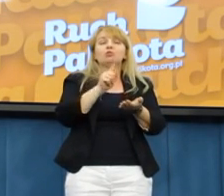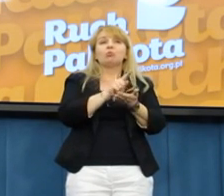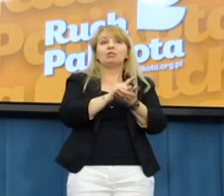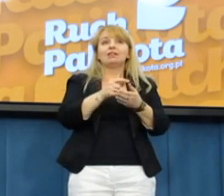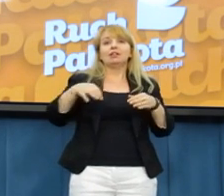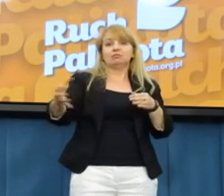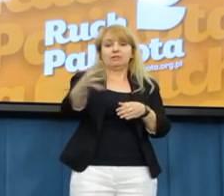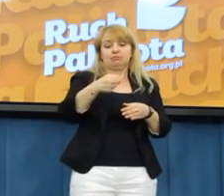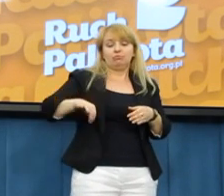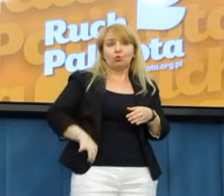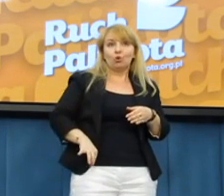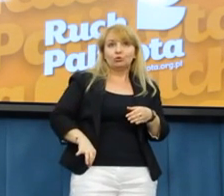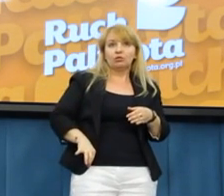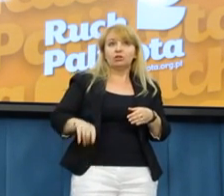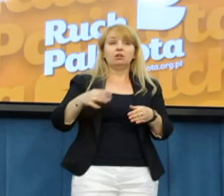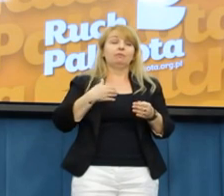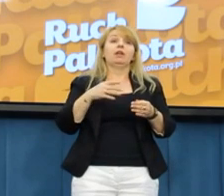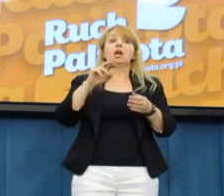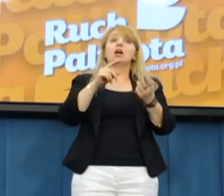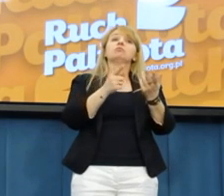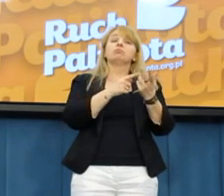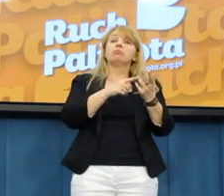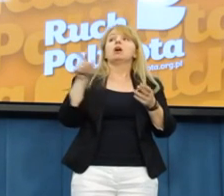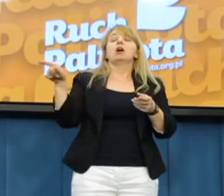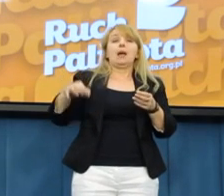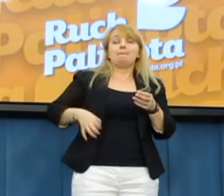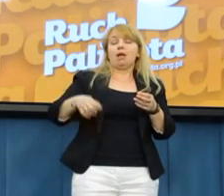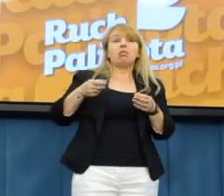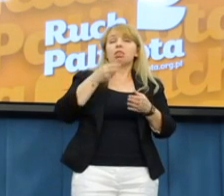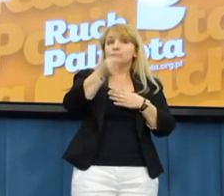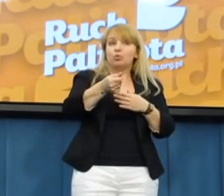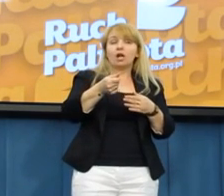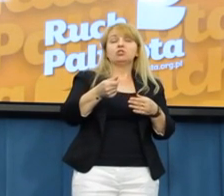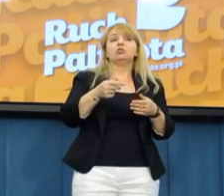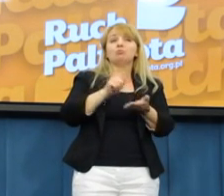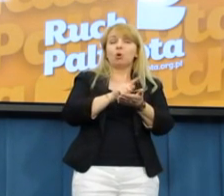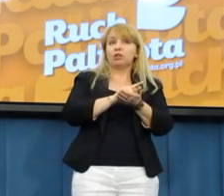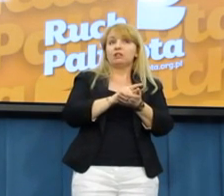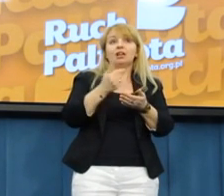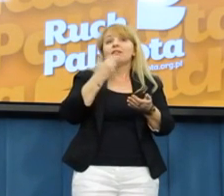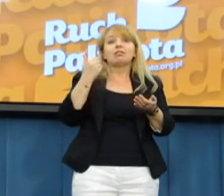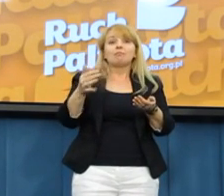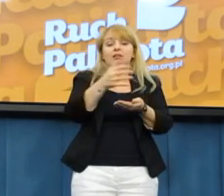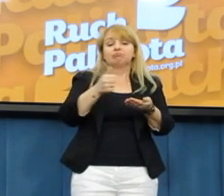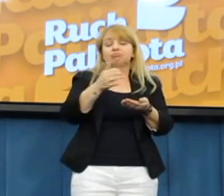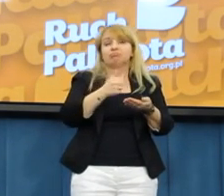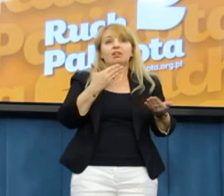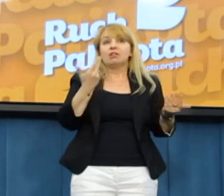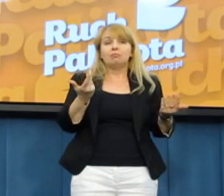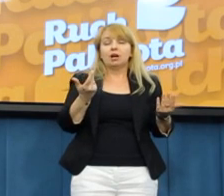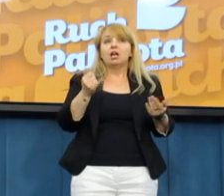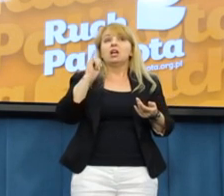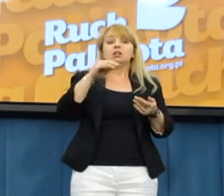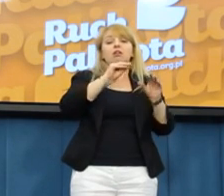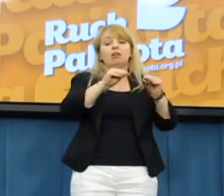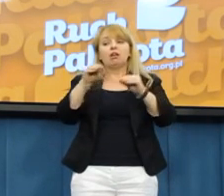podatku dochodowego, jeśli jego firma zbankrutuje, czyli wpływy do państwa się zmniejszą. Po trzecie, ci ludzie nie będą wydawali pieniędzy, bo nie będą ich zarabiali, więc wpływy z VAT-u się zmniejszą.